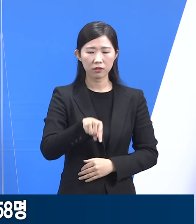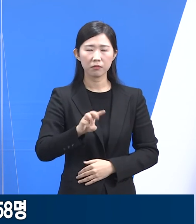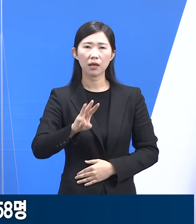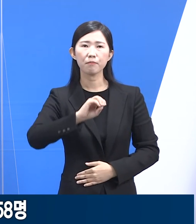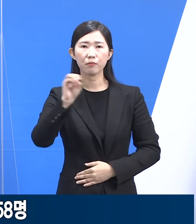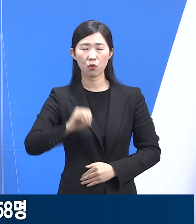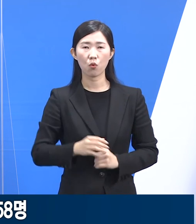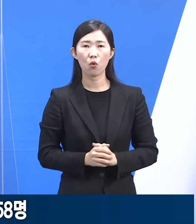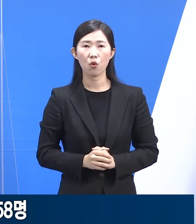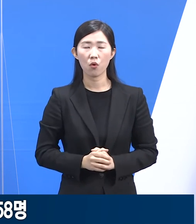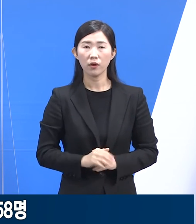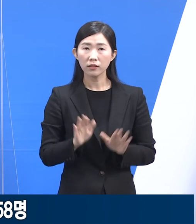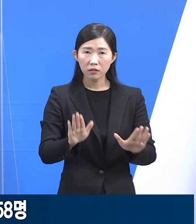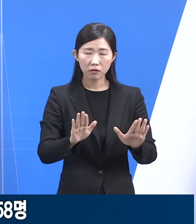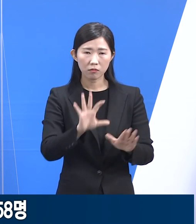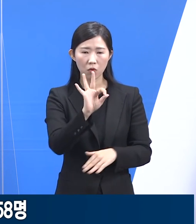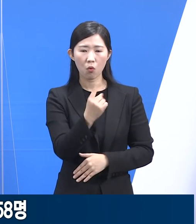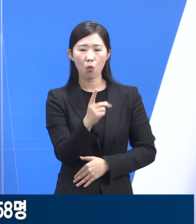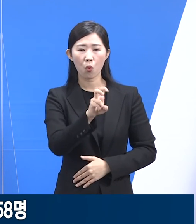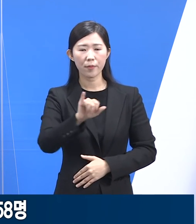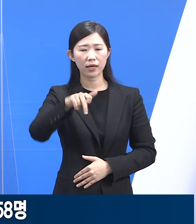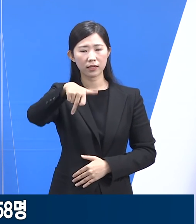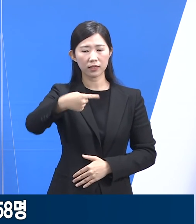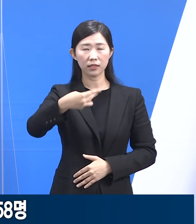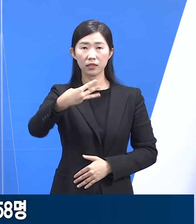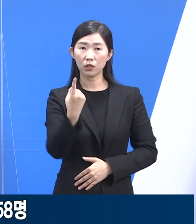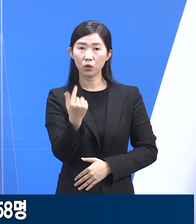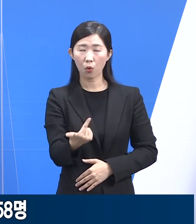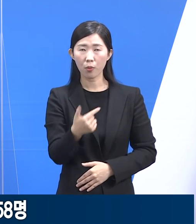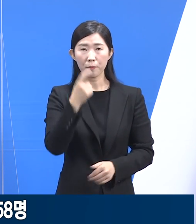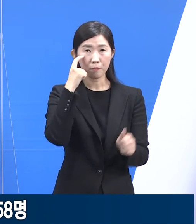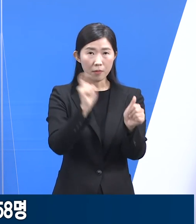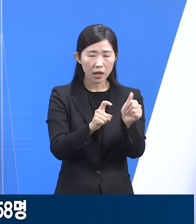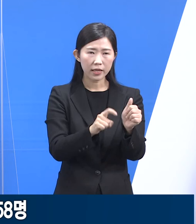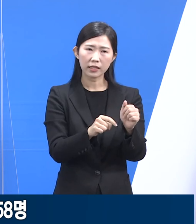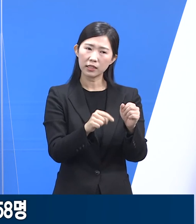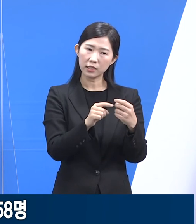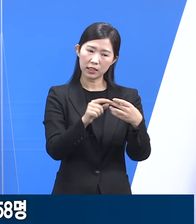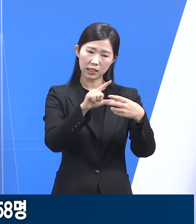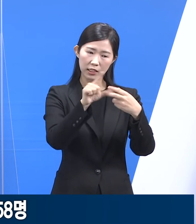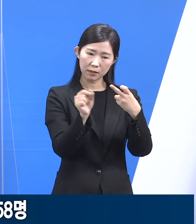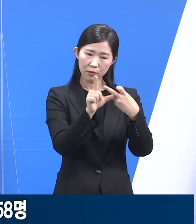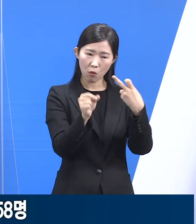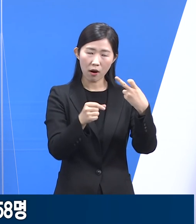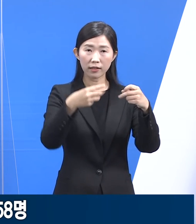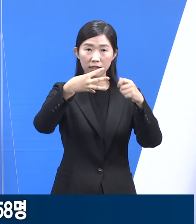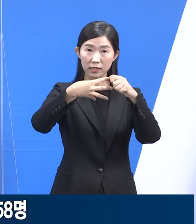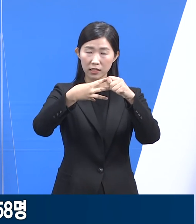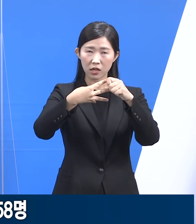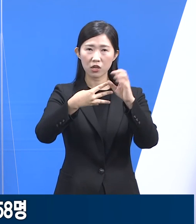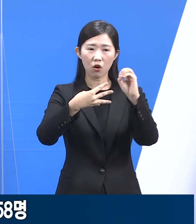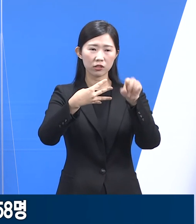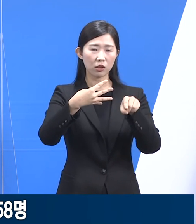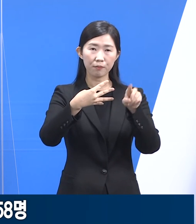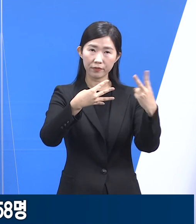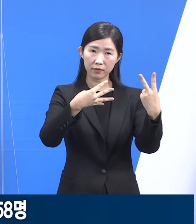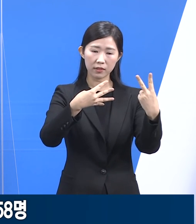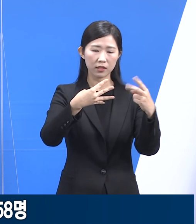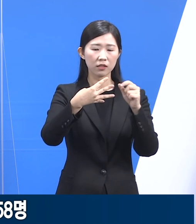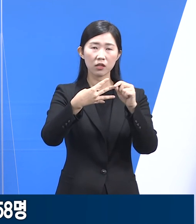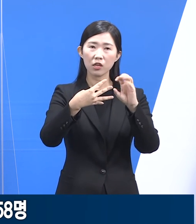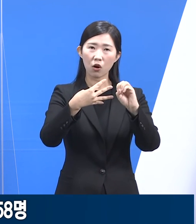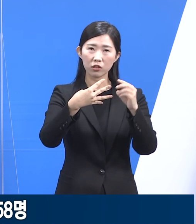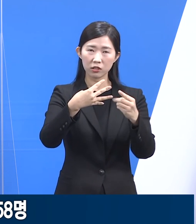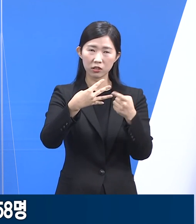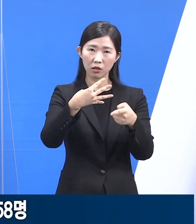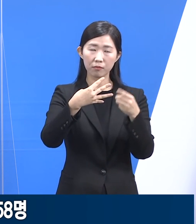전국 국내 감염 오미크론 변이 검출료는 12월 1주차 0.2% 12월 3주차 1.7% 12월 5주차